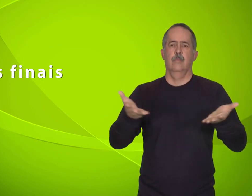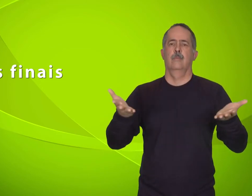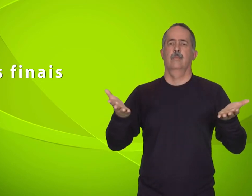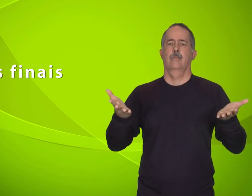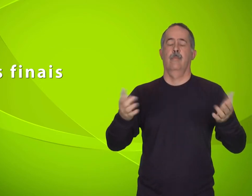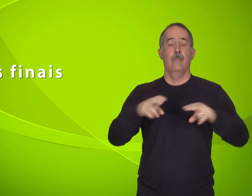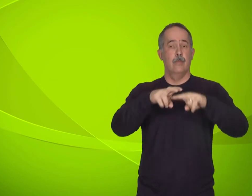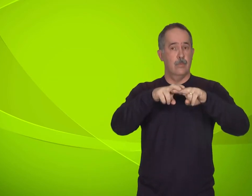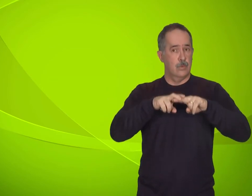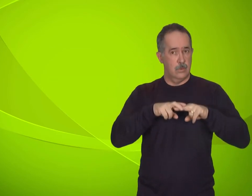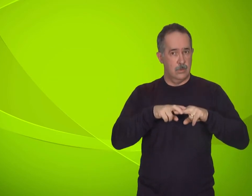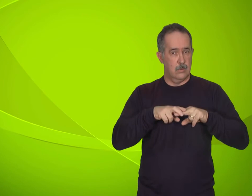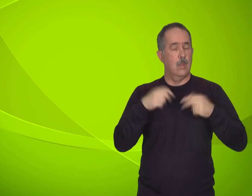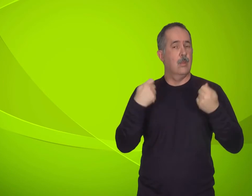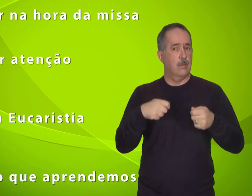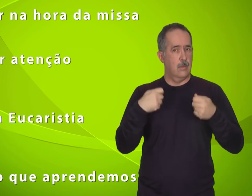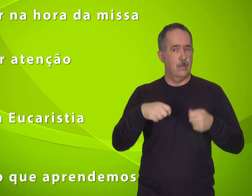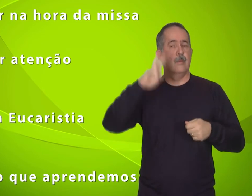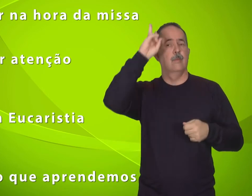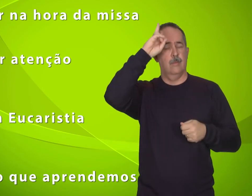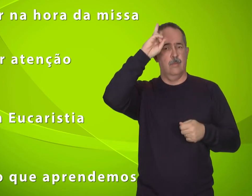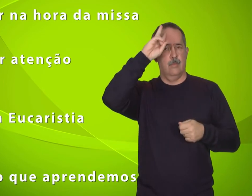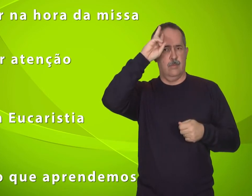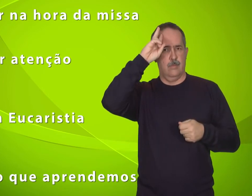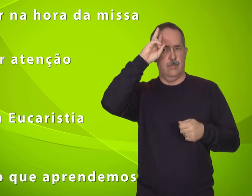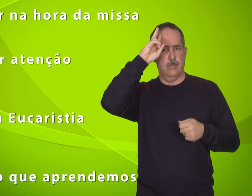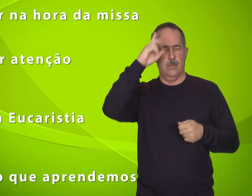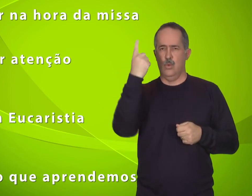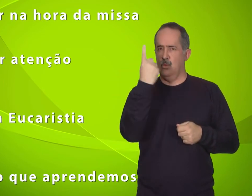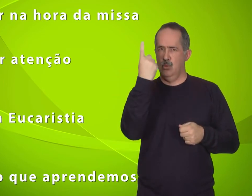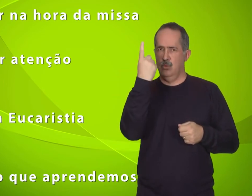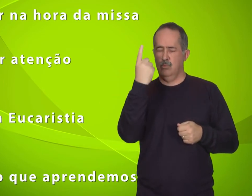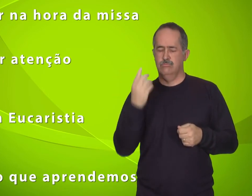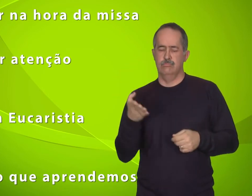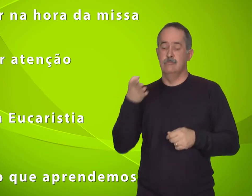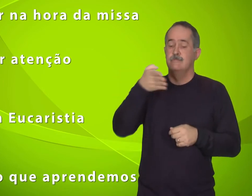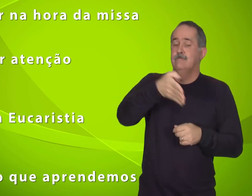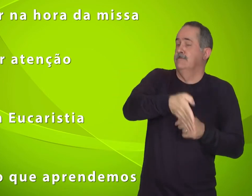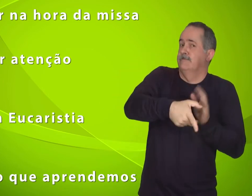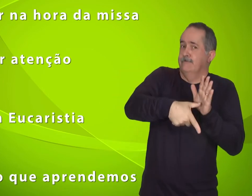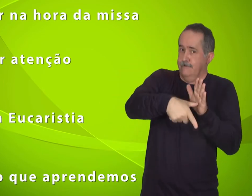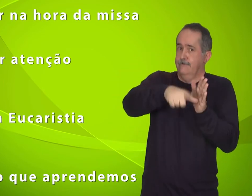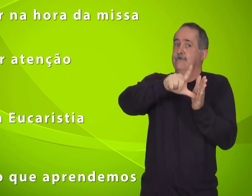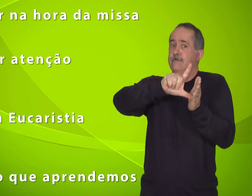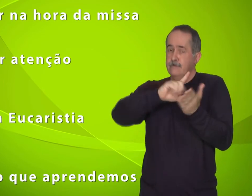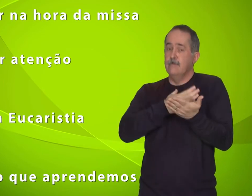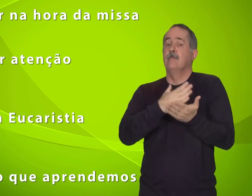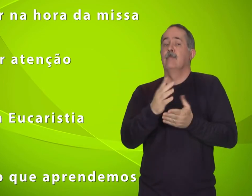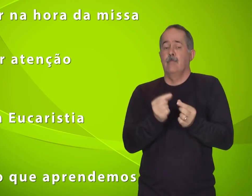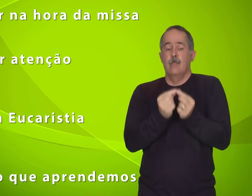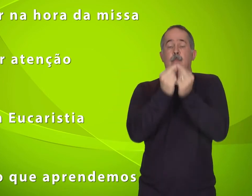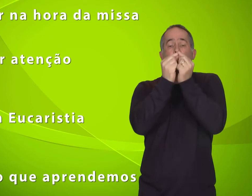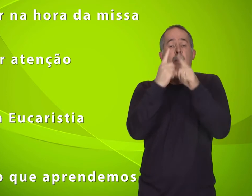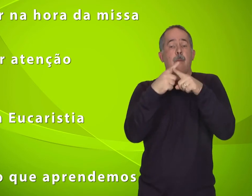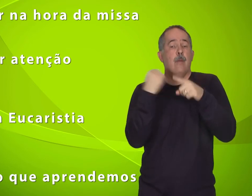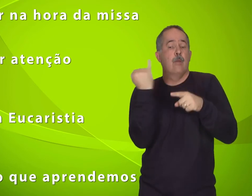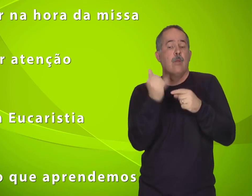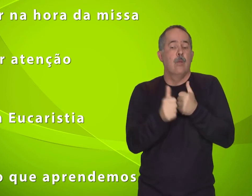Portanto, devemos lembrar, chegar antes do início da missa para acompanhar os ritos